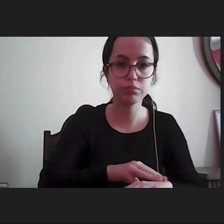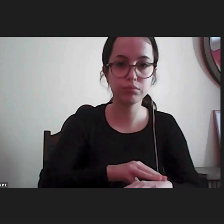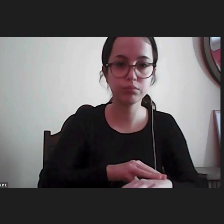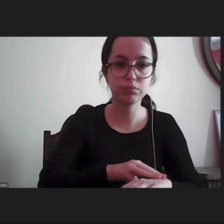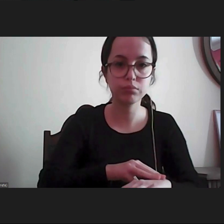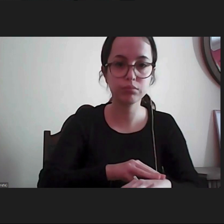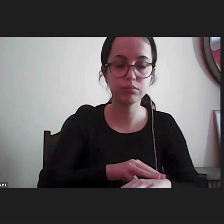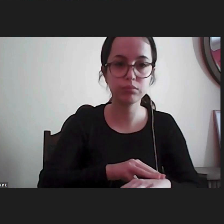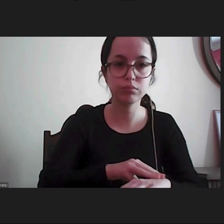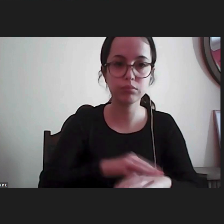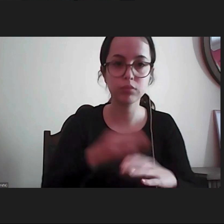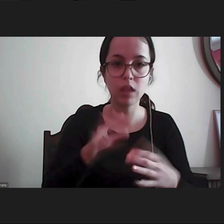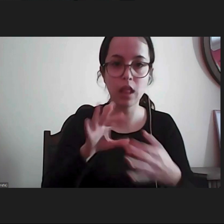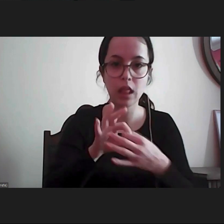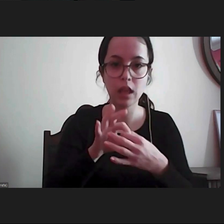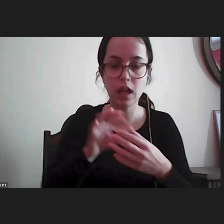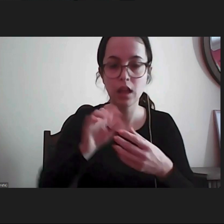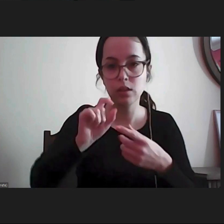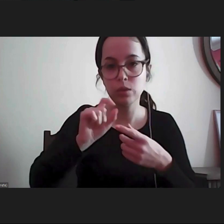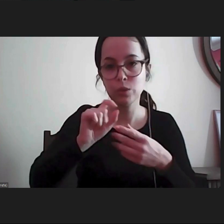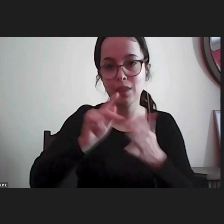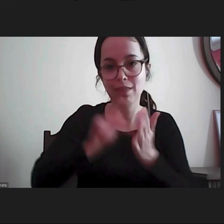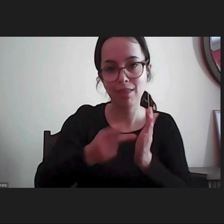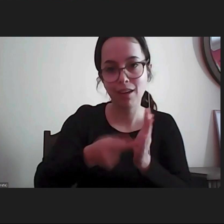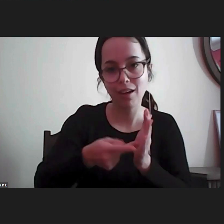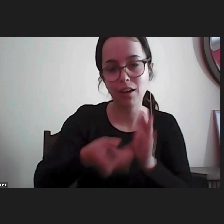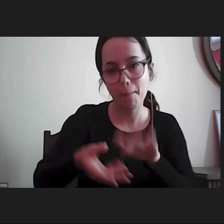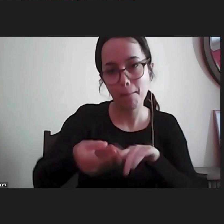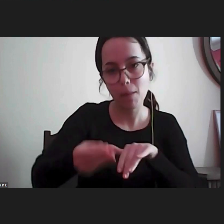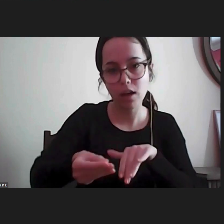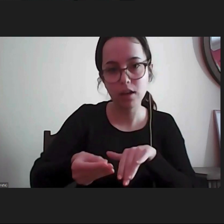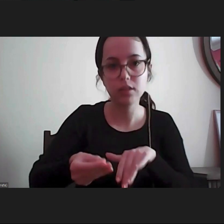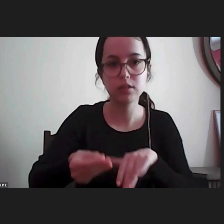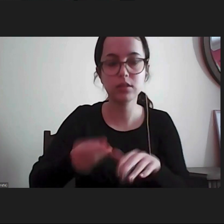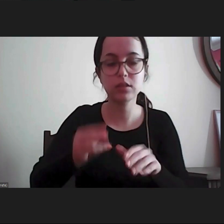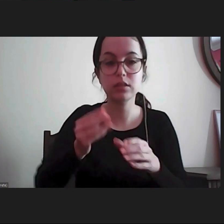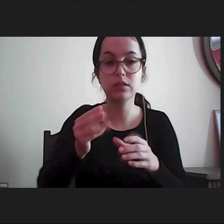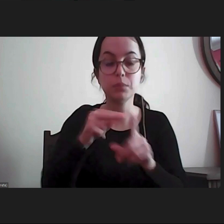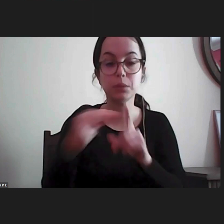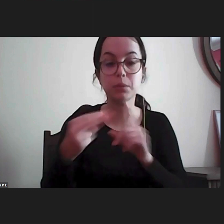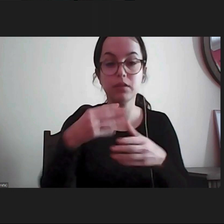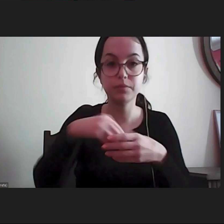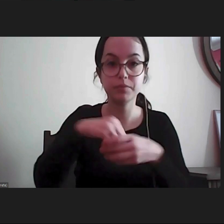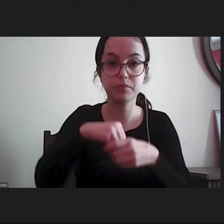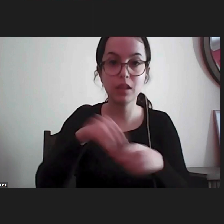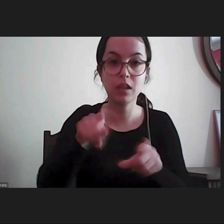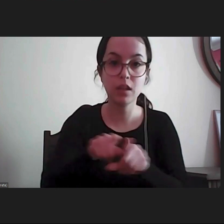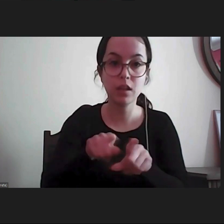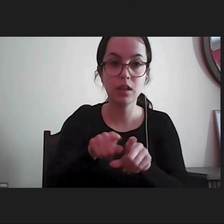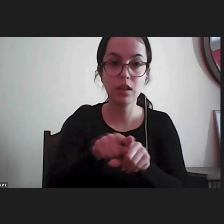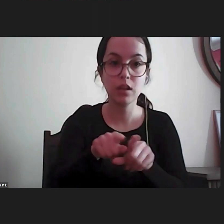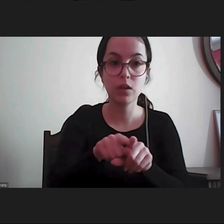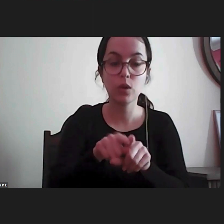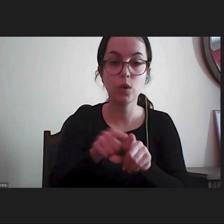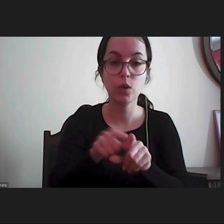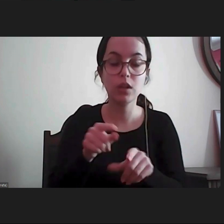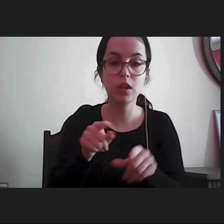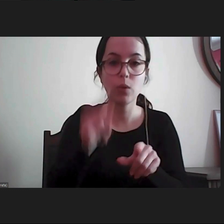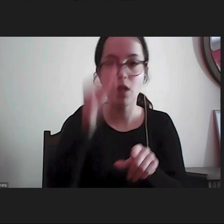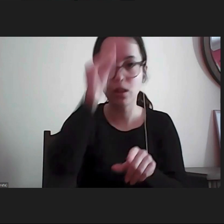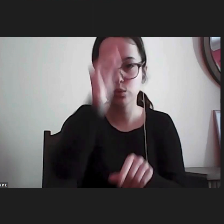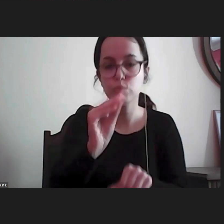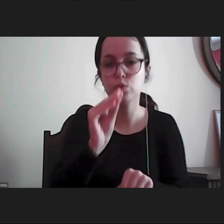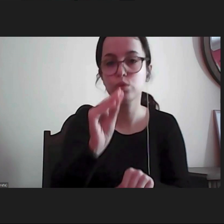em questões mais técnicas portanto a visão para o interior passa muito pelo uso da recomendação e pelo